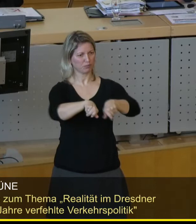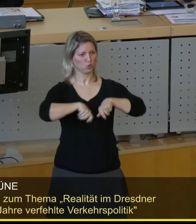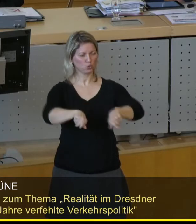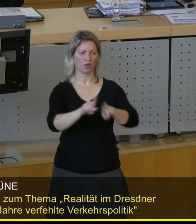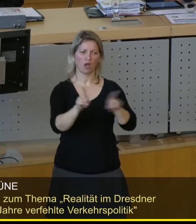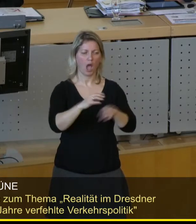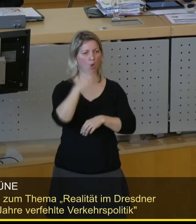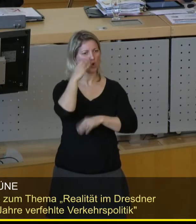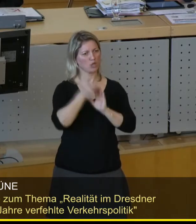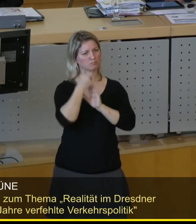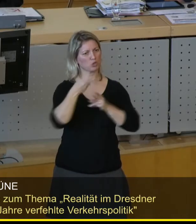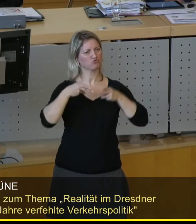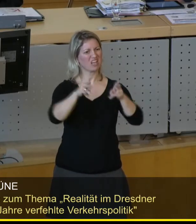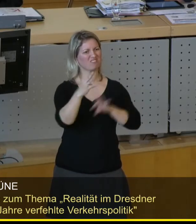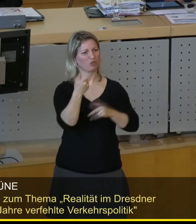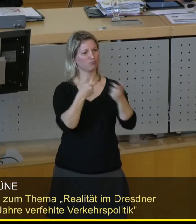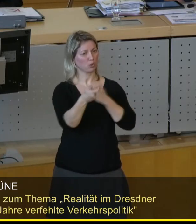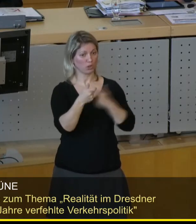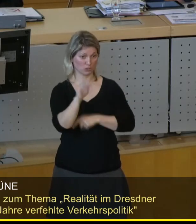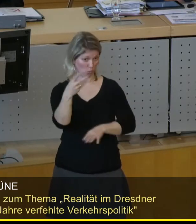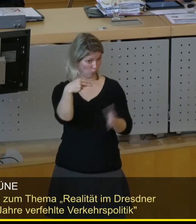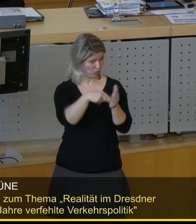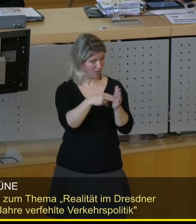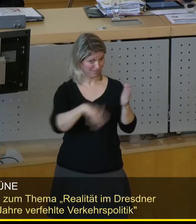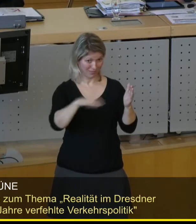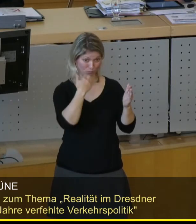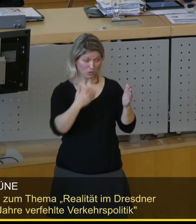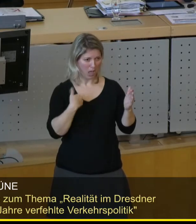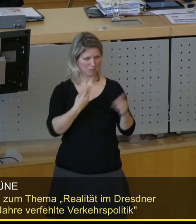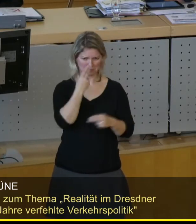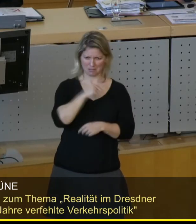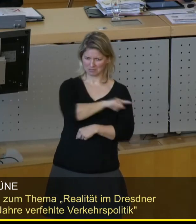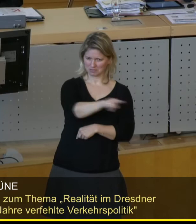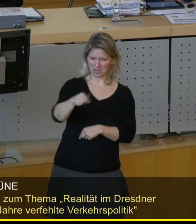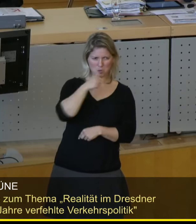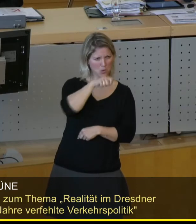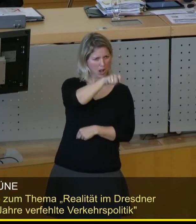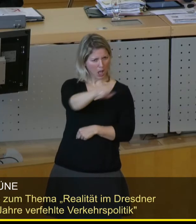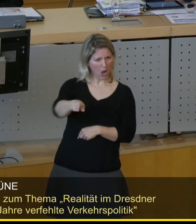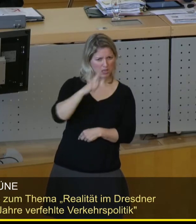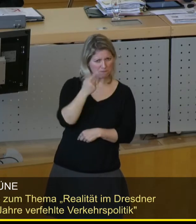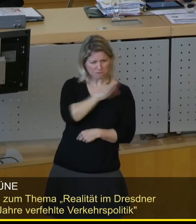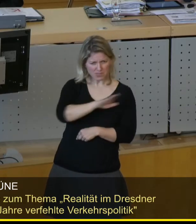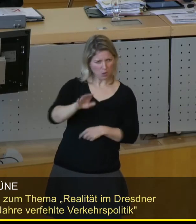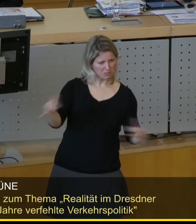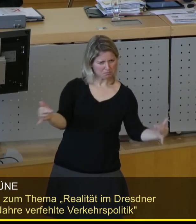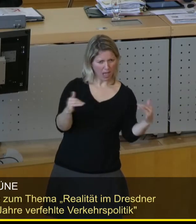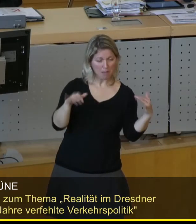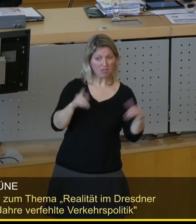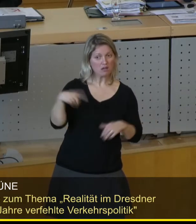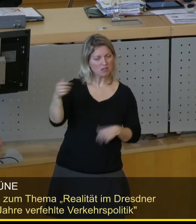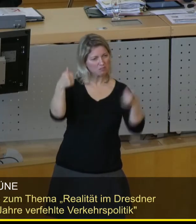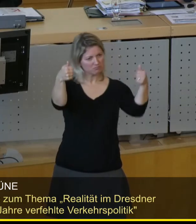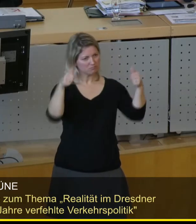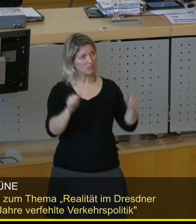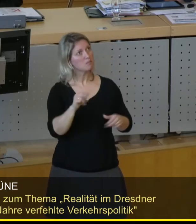Königsbrücker Straße. Ich sage Ihnen, das ist die Zukunft. Da habe ich 5.000 junge Leute gesehen, die haben ganz klar formuliert, was Sie politisch auch für